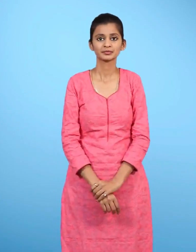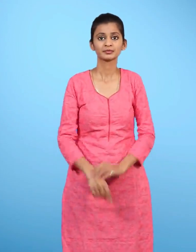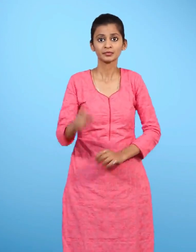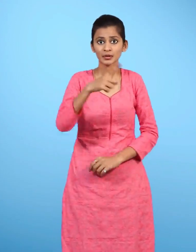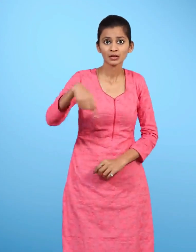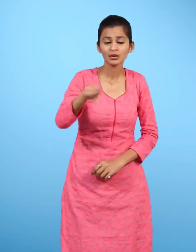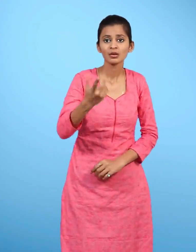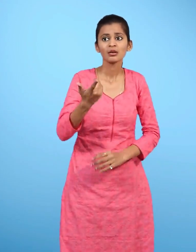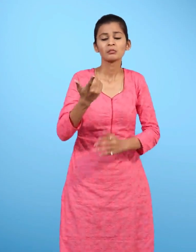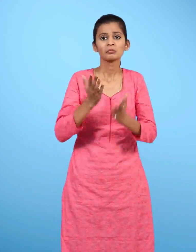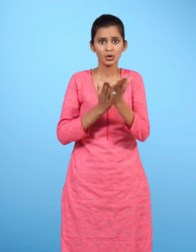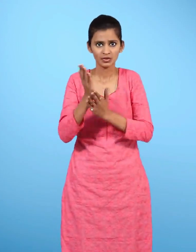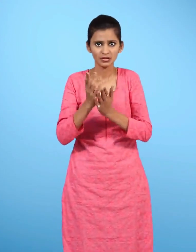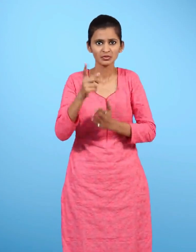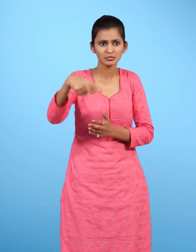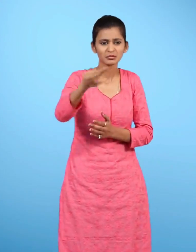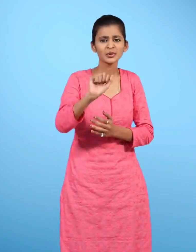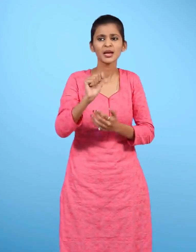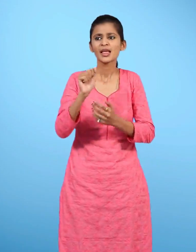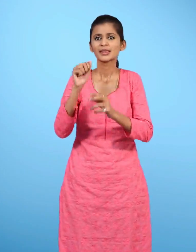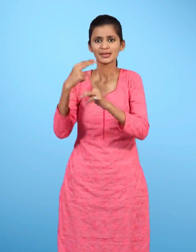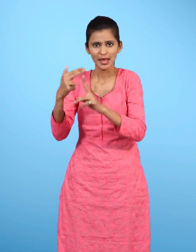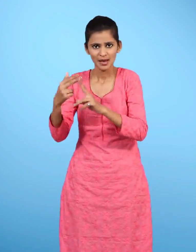क्या तुम उसे किसी प्यार के नाम से पुकारते हो?